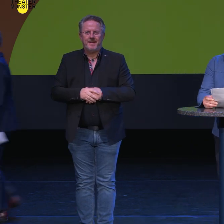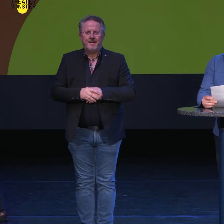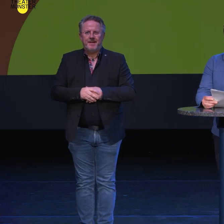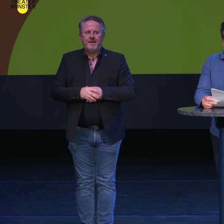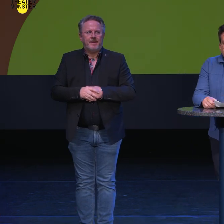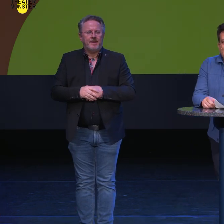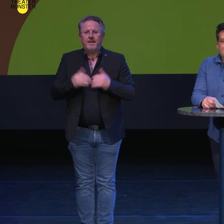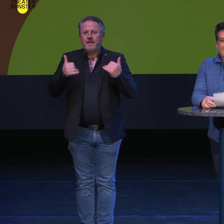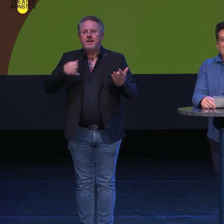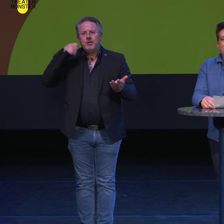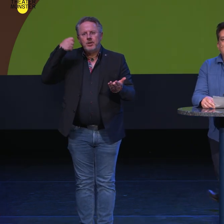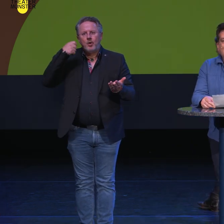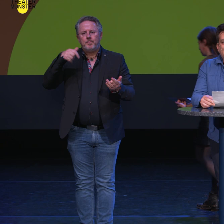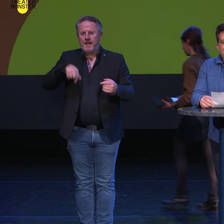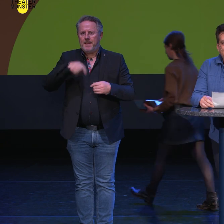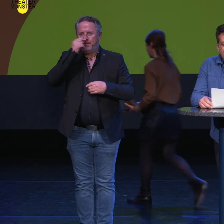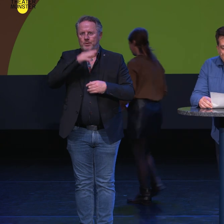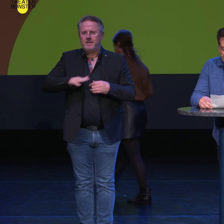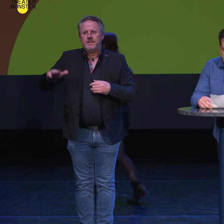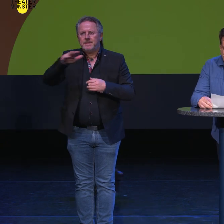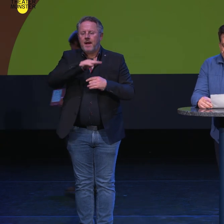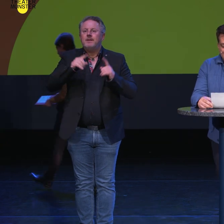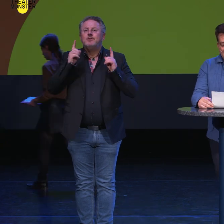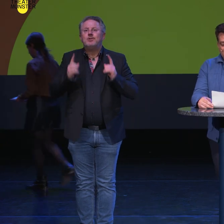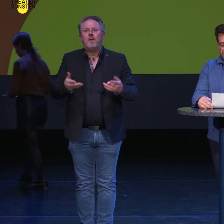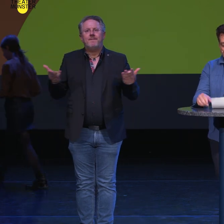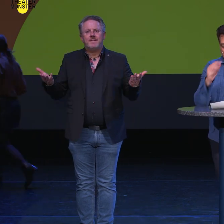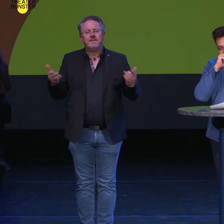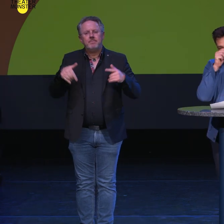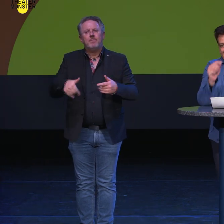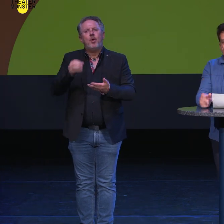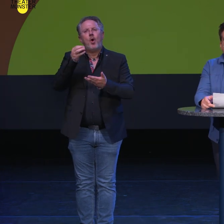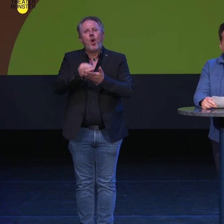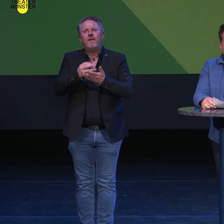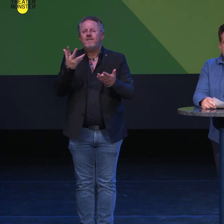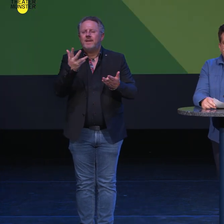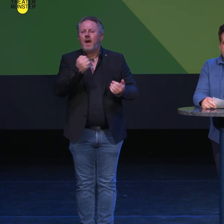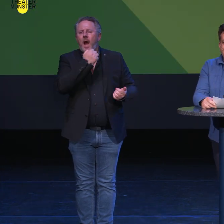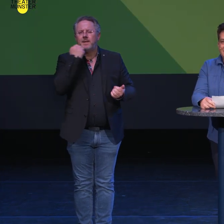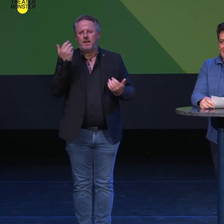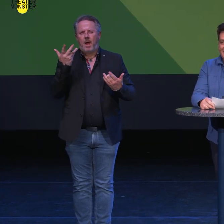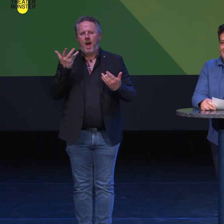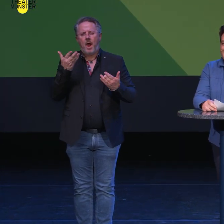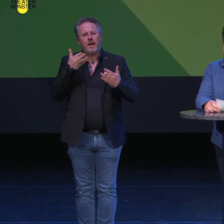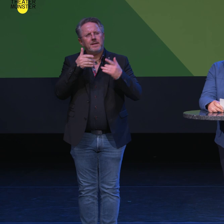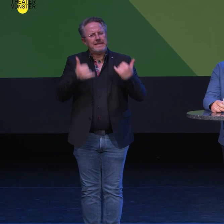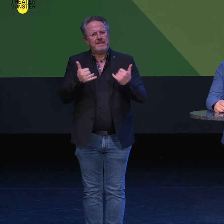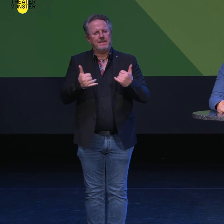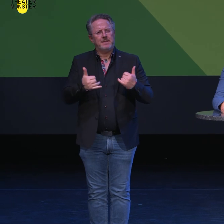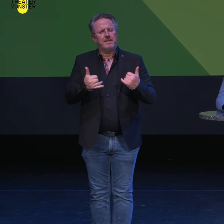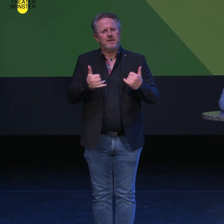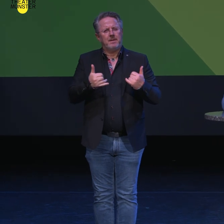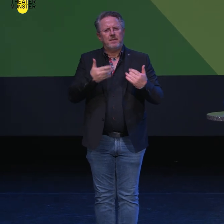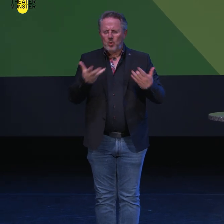Das Schauspiel am Theater Münster will und soll ein Ort von radikaler Gegenwart werden, sein. Von